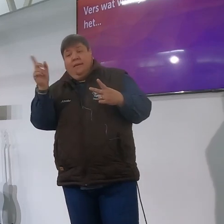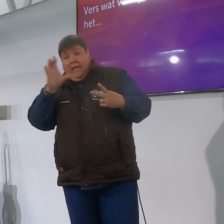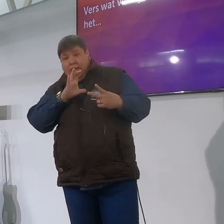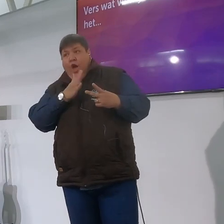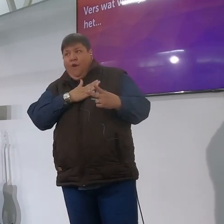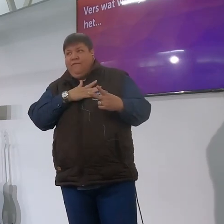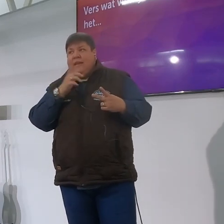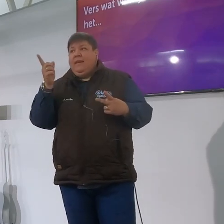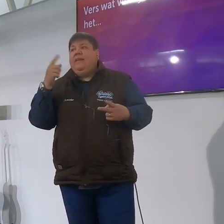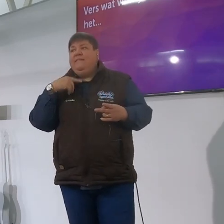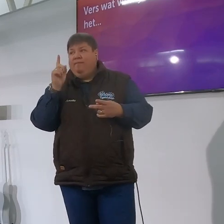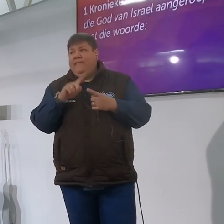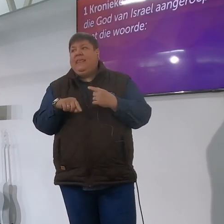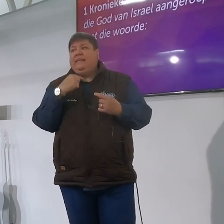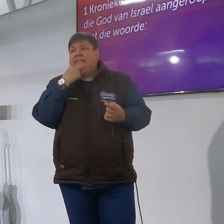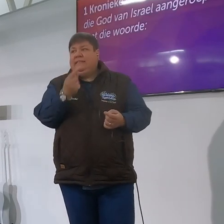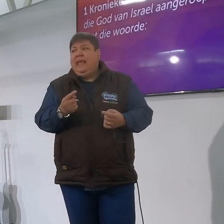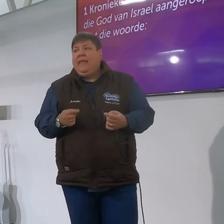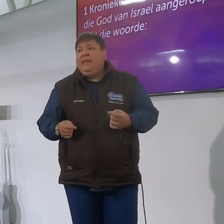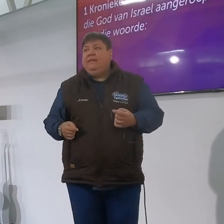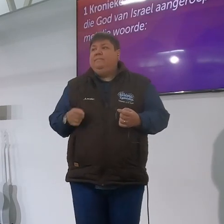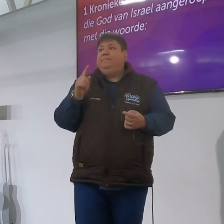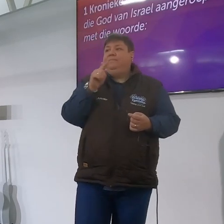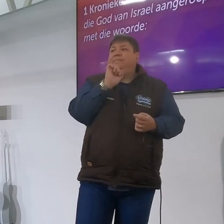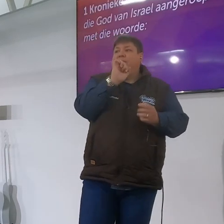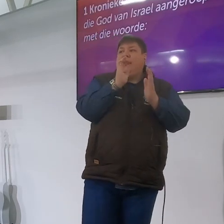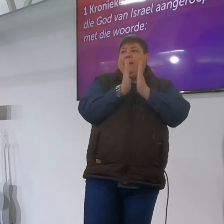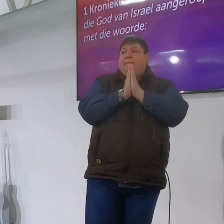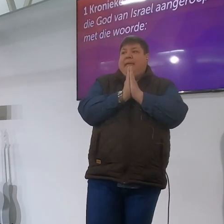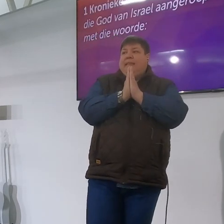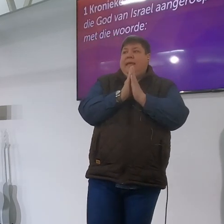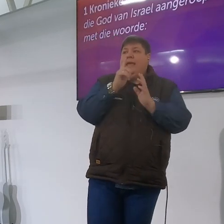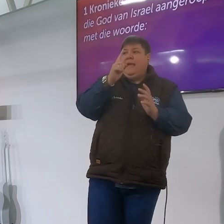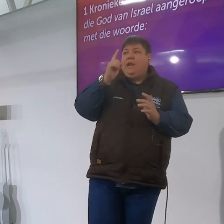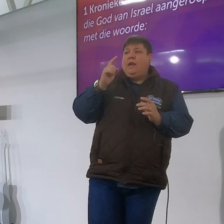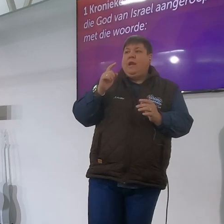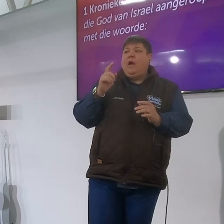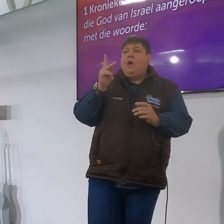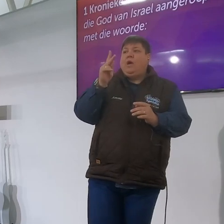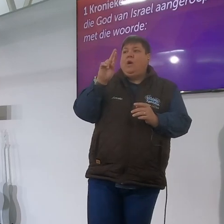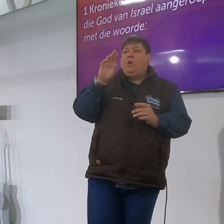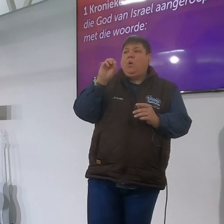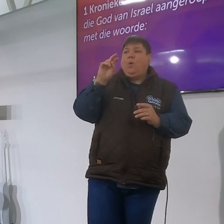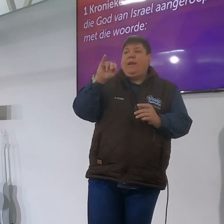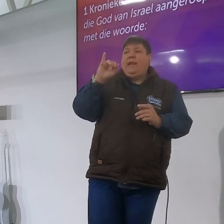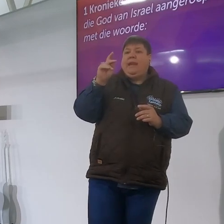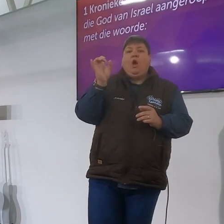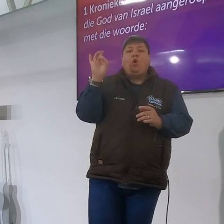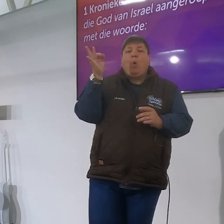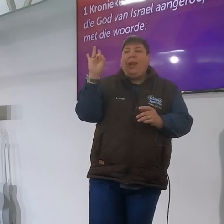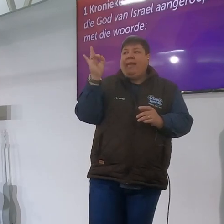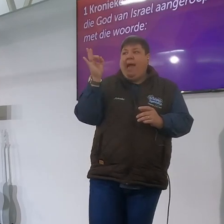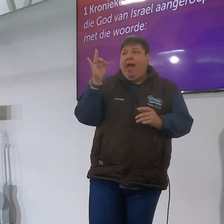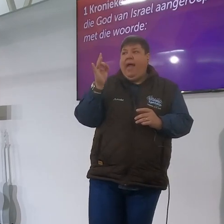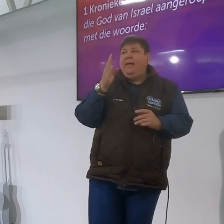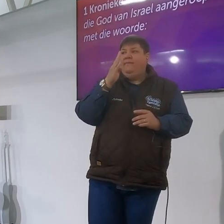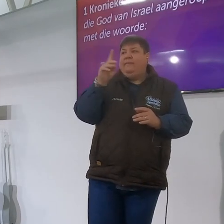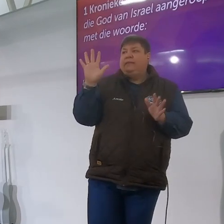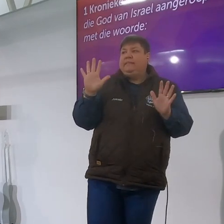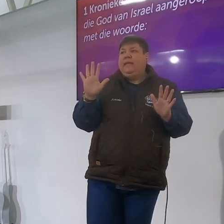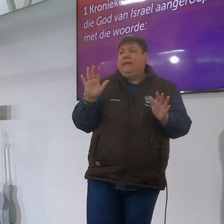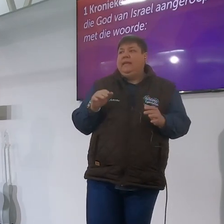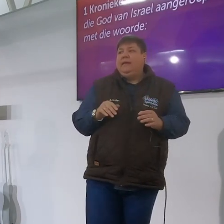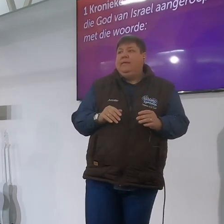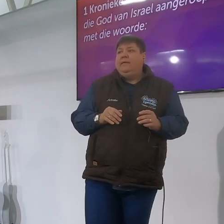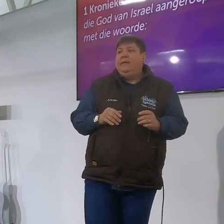dat is een wat nie gehoor maar kom ek sê vir julle ook kom ook van Jabes' gebed in 1 Korinike 4 vers 10 lees ons Jabes' gebed en Jabes bid hier nie want dan hef dat is geen